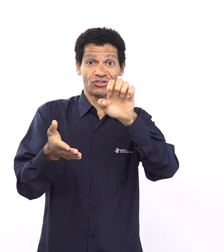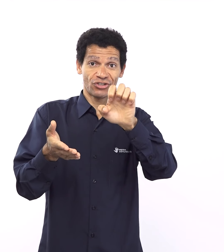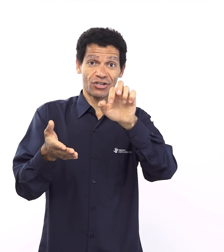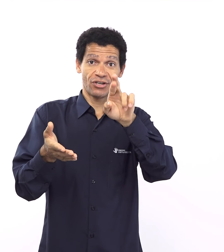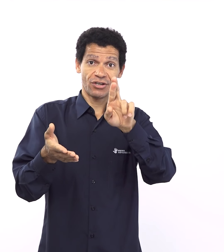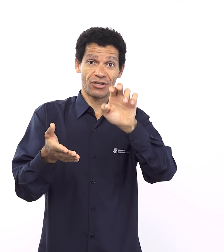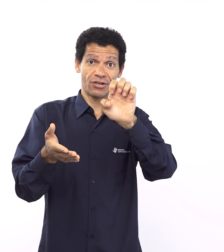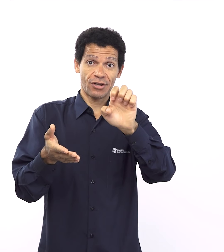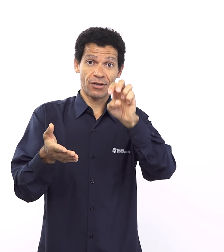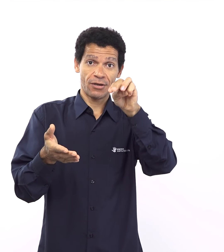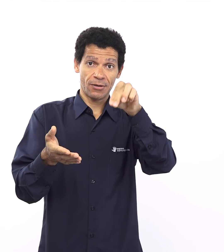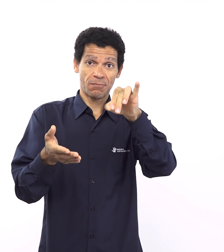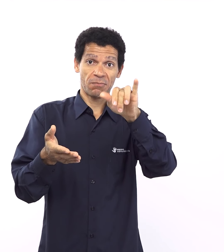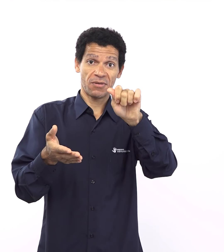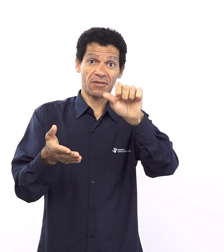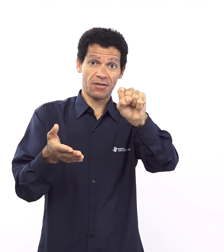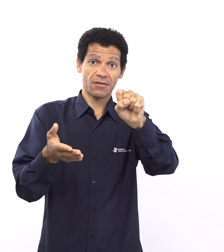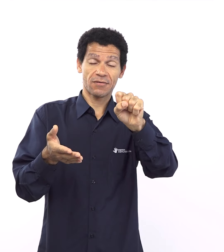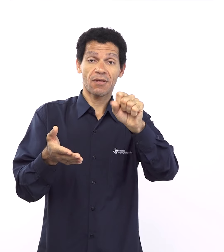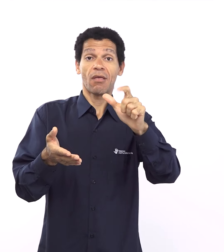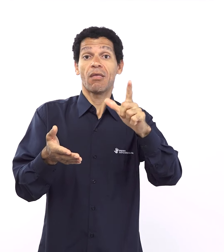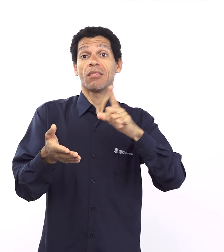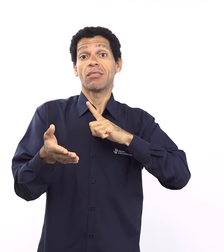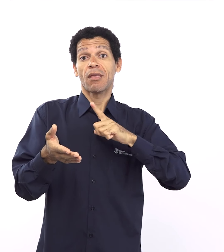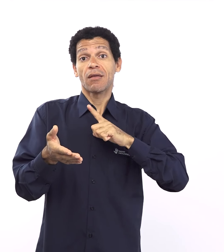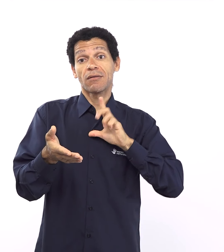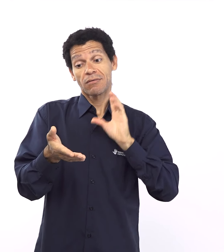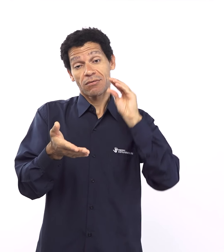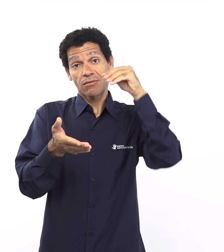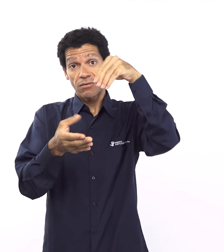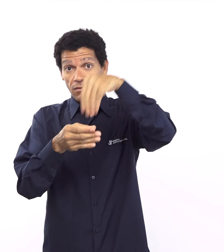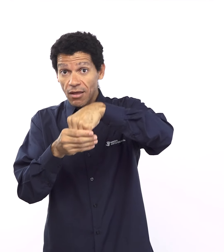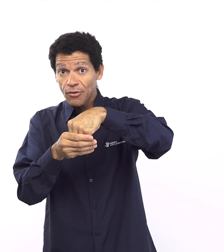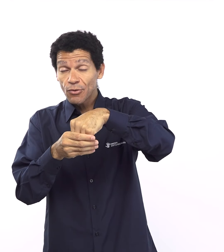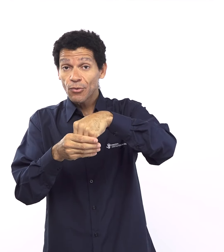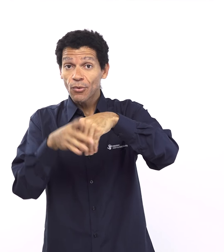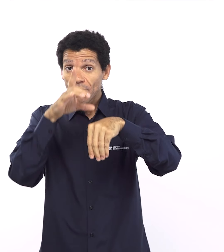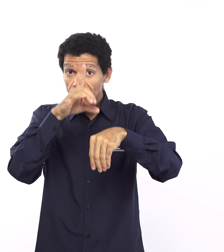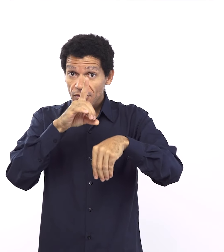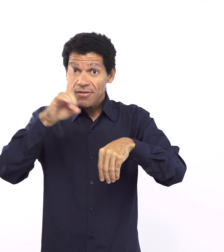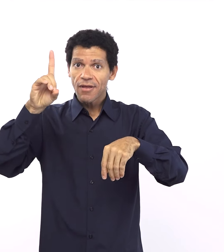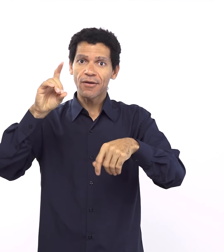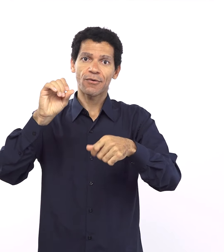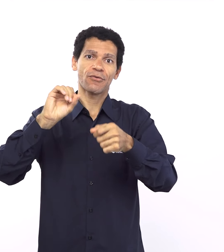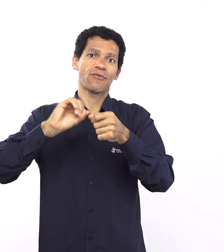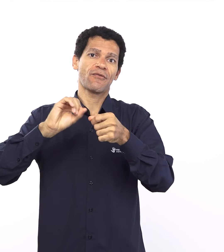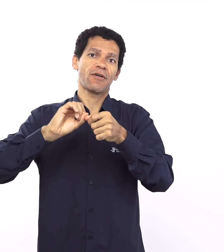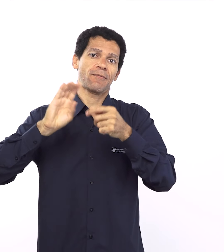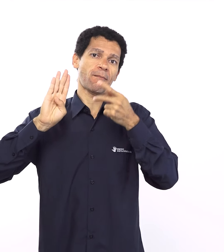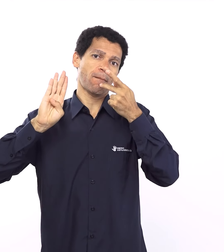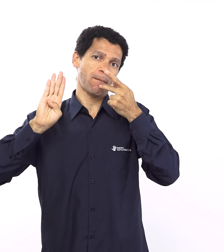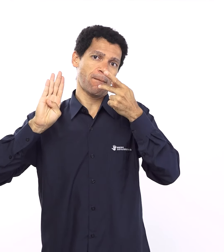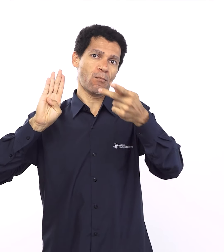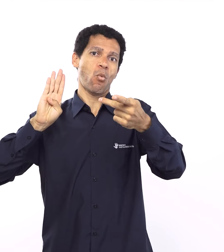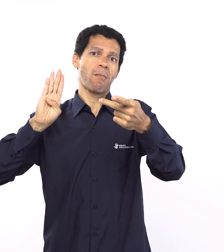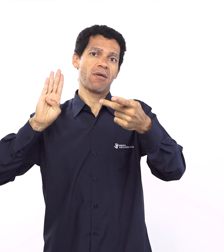reconfirmada com o povo e essa promessa é uma promessa de uma nova aliança e daí a primeira coisa que a gente pensa logo de cara é